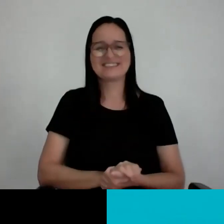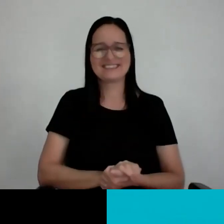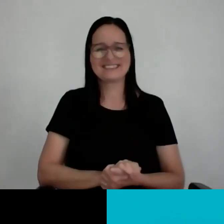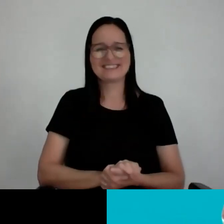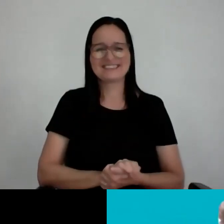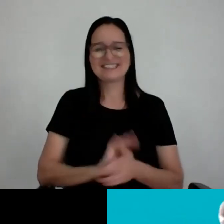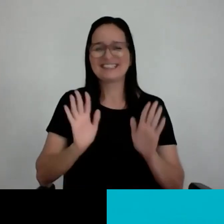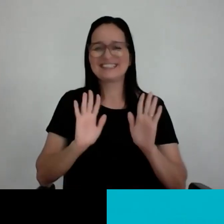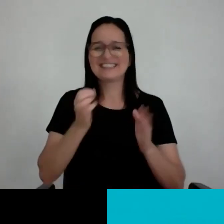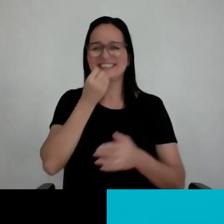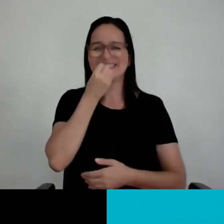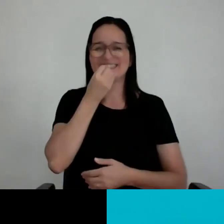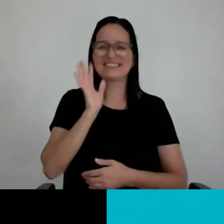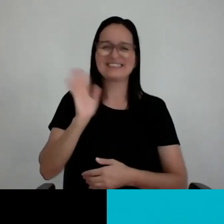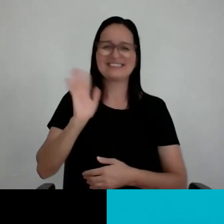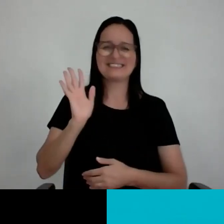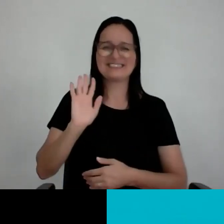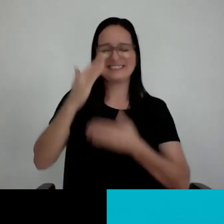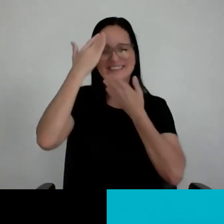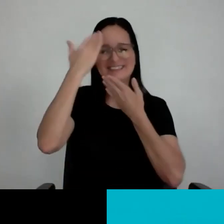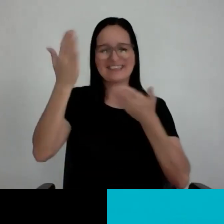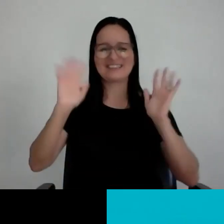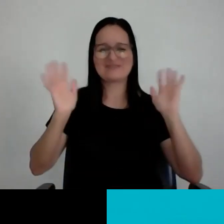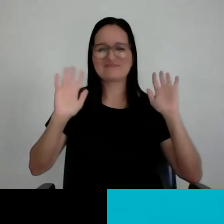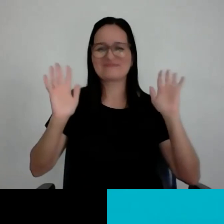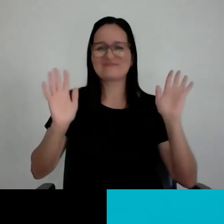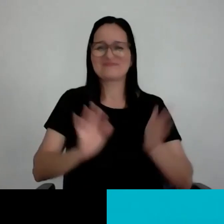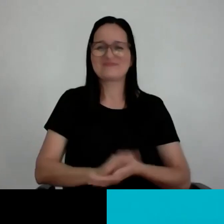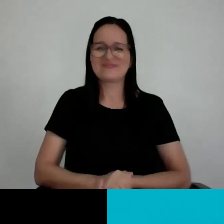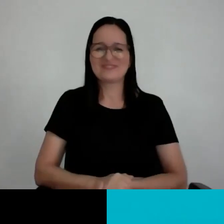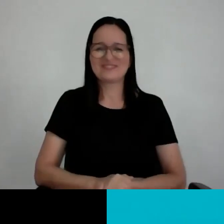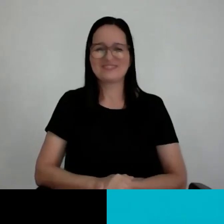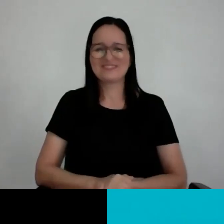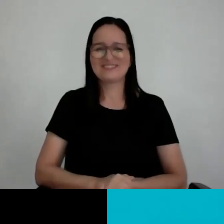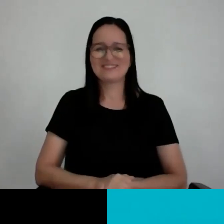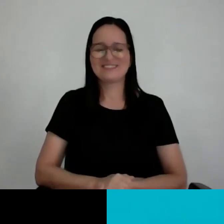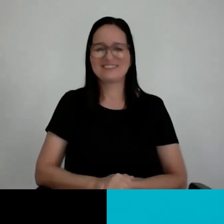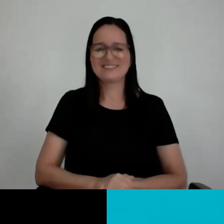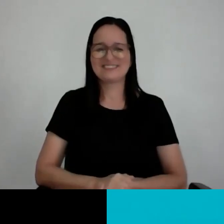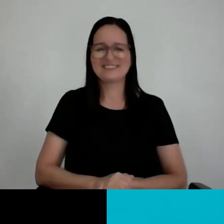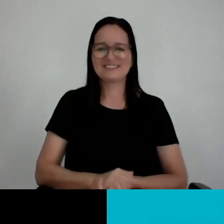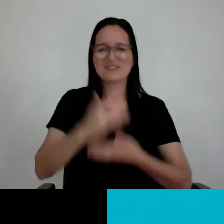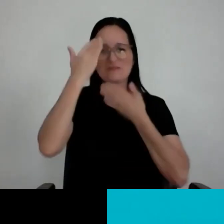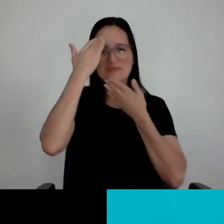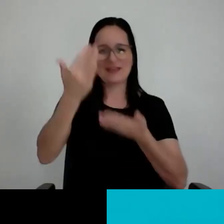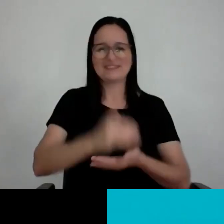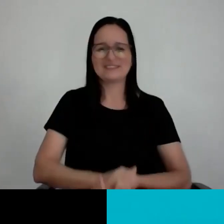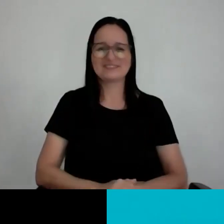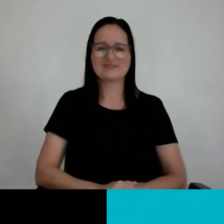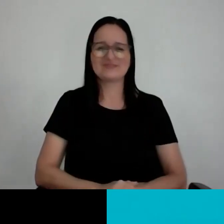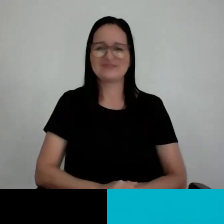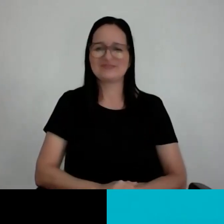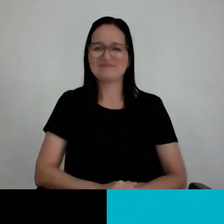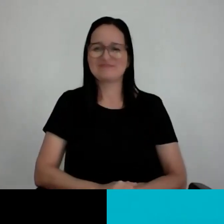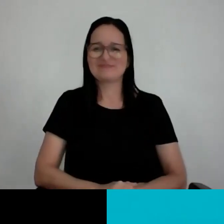Tá ótimo, a gente que agradece, tchau, tchau gente, um abraço, ótima tarde, obrigado, obrigado pessoal, obrigado Jonathan, prazer em vê-lo, muita saúde para